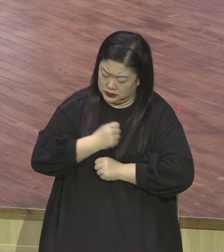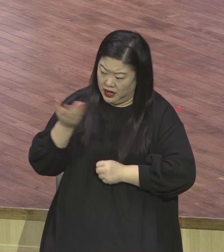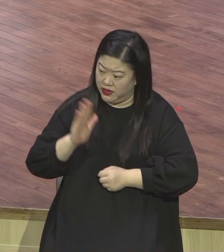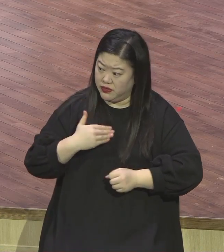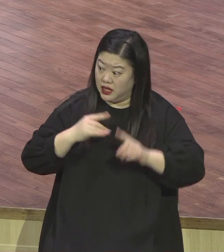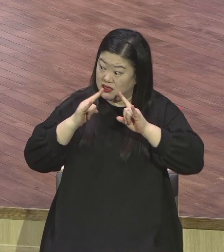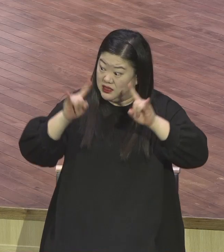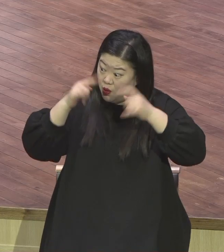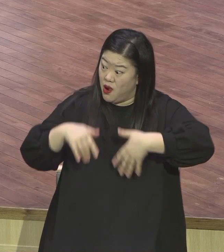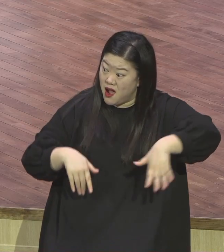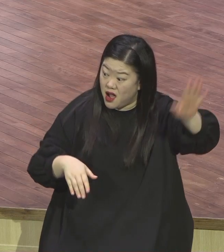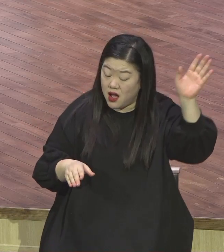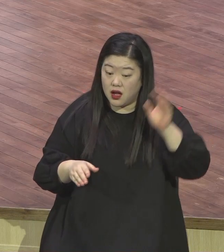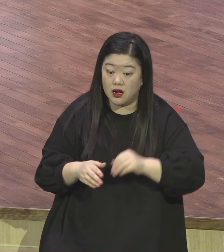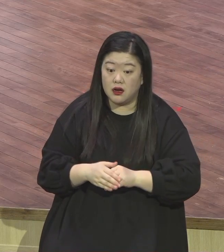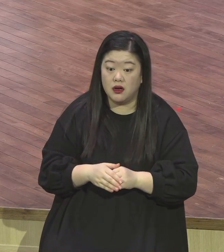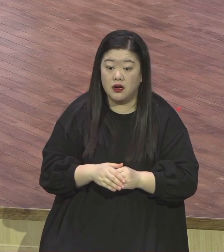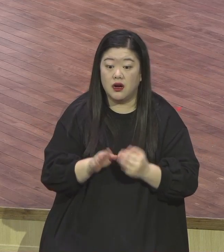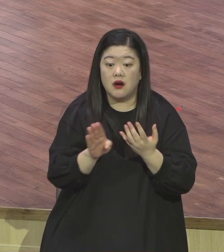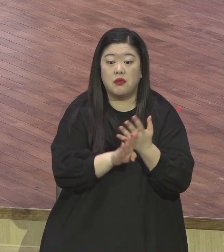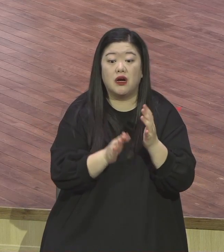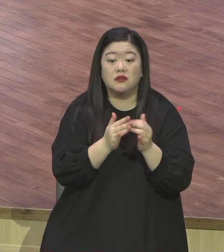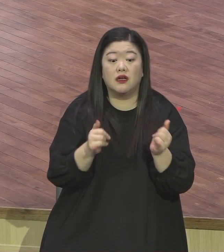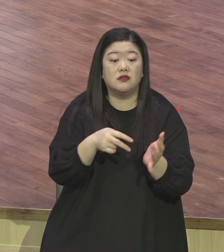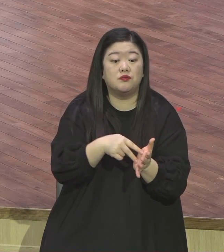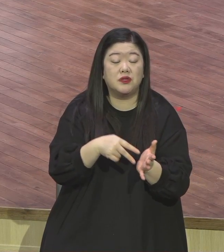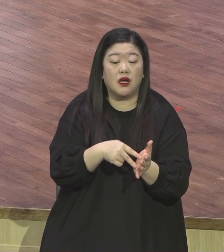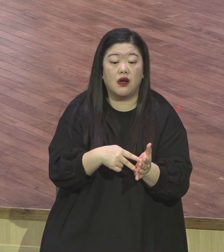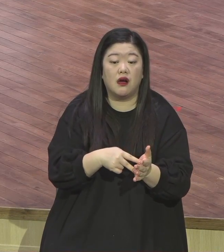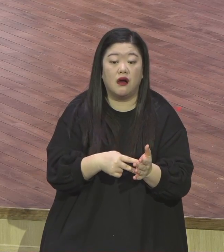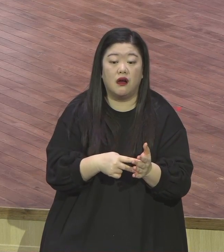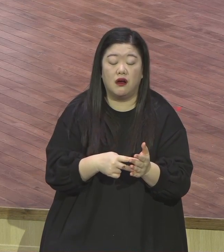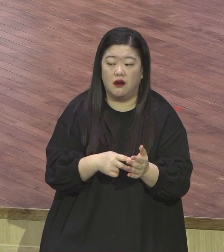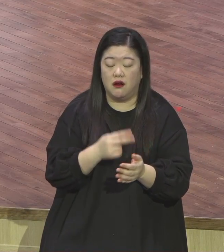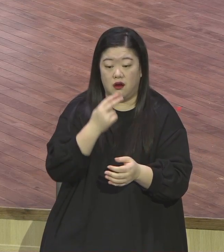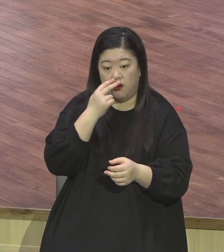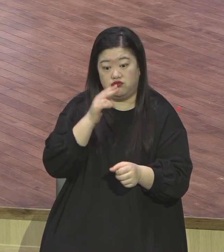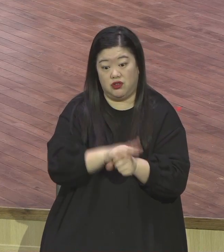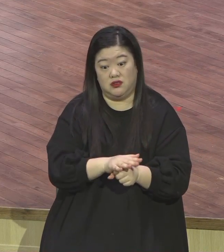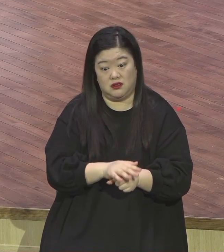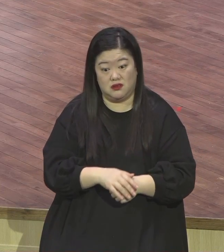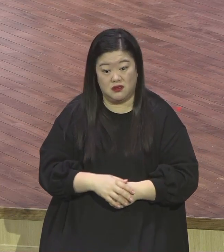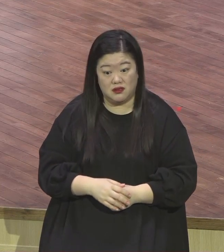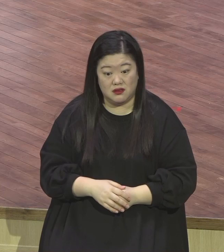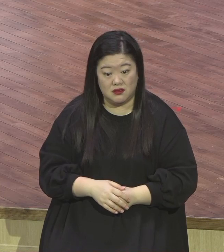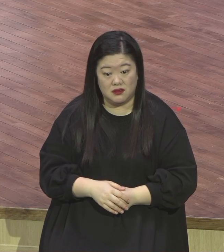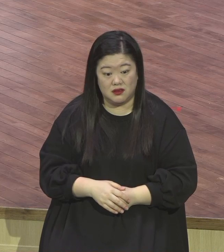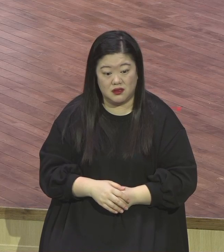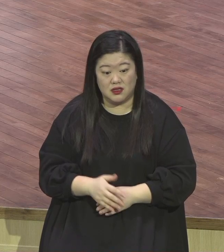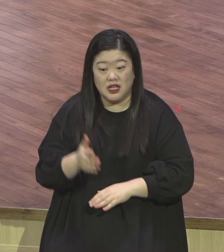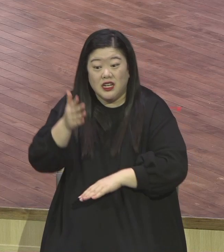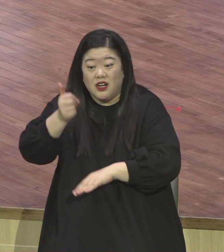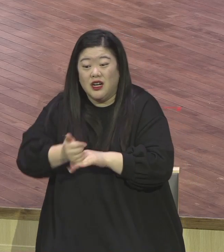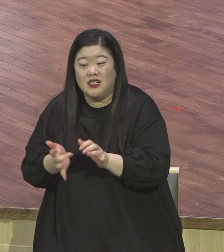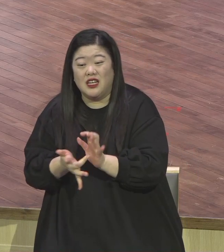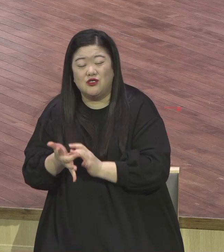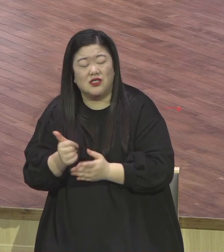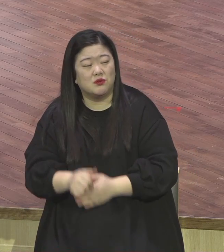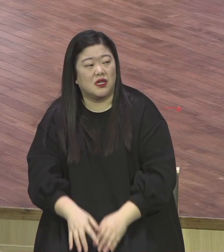영원한 멸망길로 빠지게 되는 이들의 모습을 보고 예수님은 강하게 청망한 겁니다